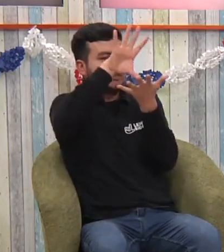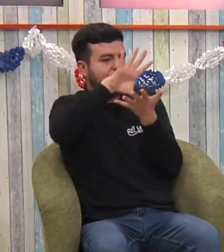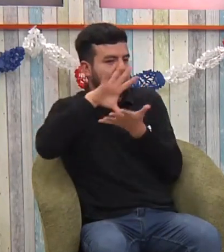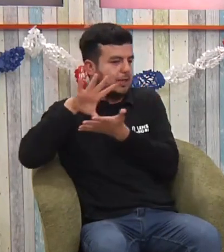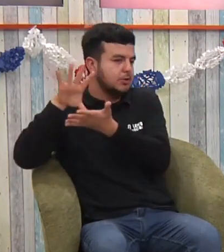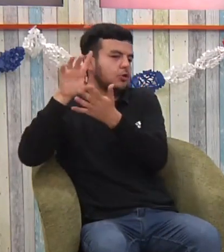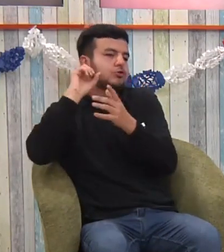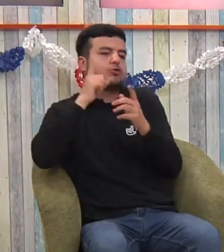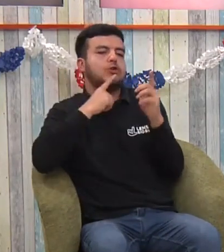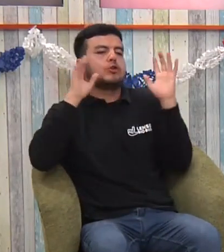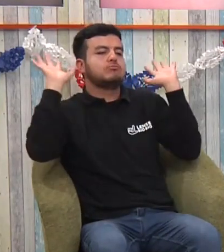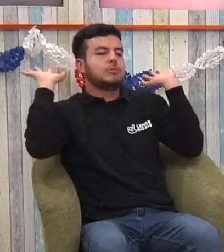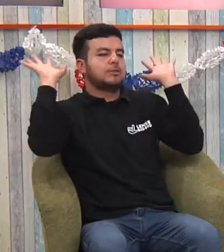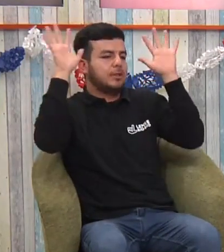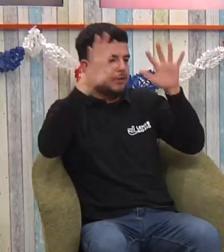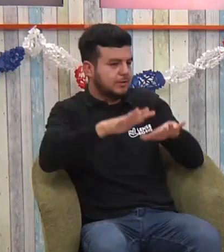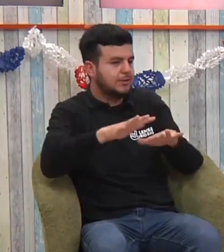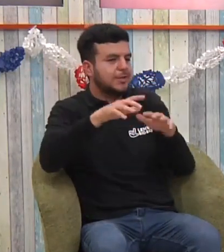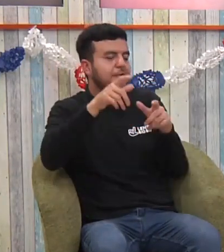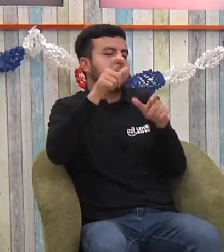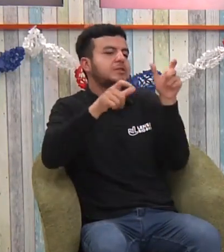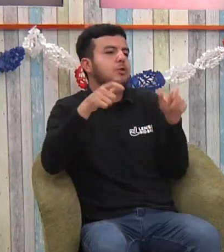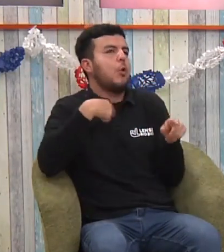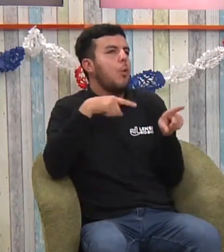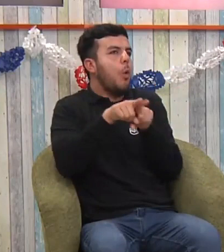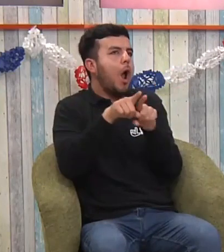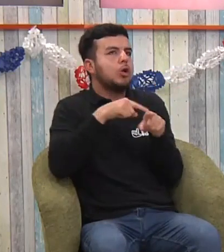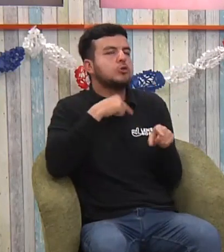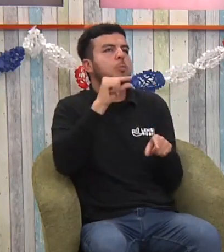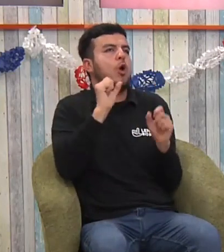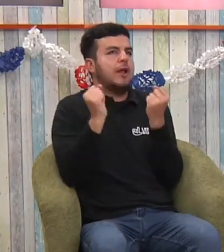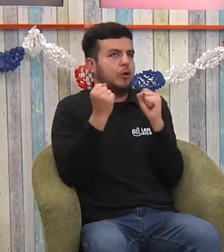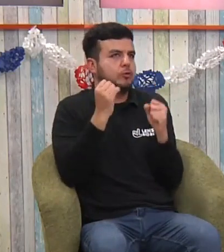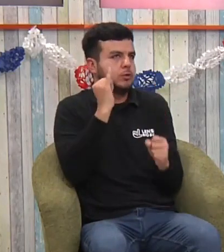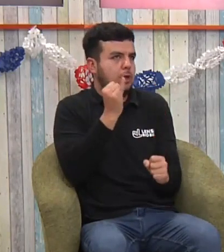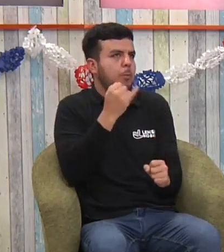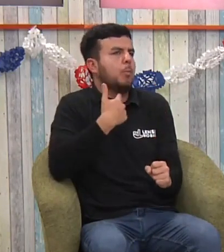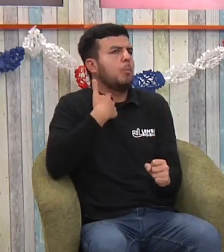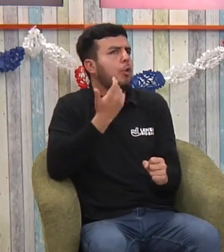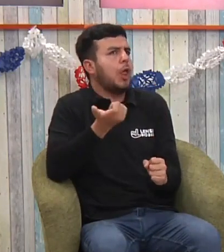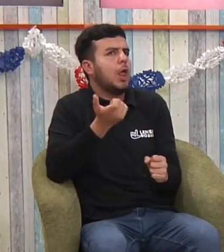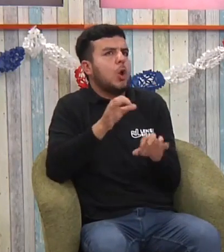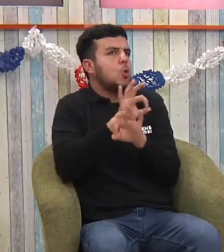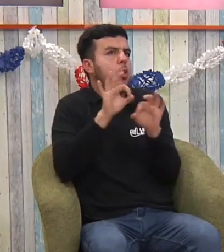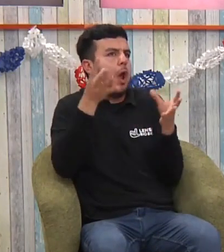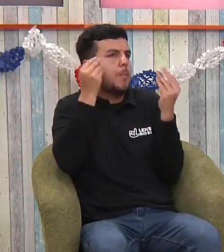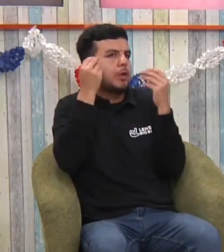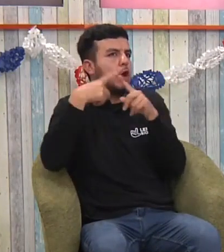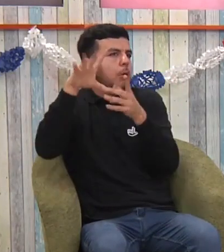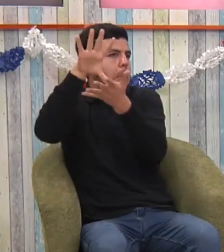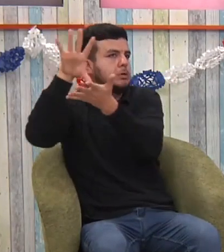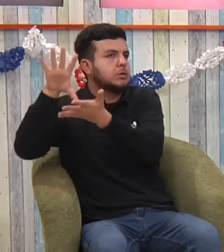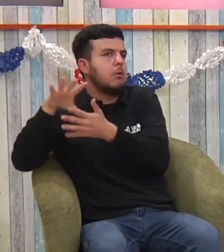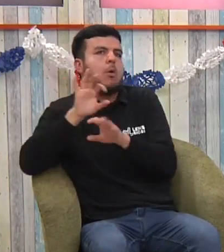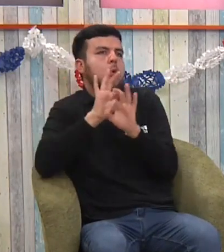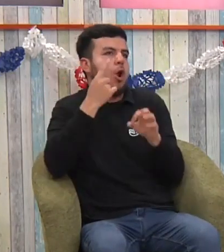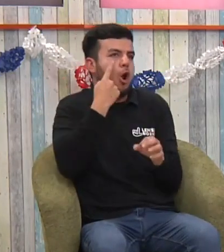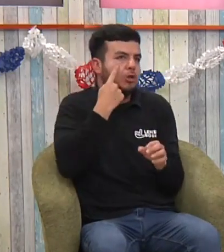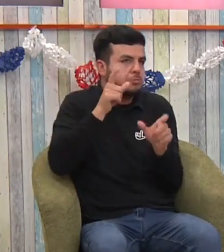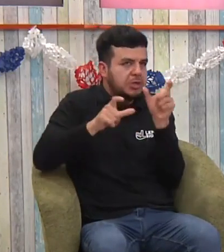campamento nacional de sordos en Villarrica y había delegaciones de personas sordas de otros países admito que estaba nervioso en esa oportunidad porque me iba a enfrentar a